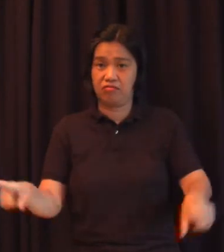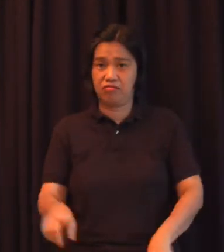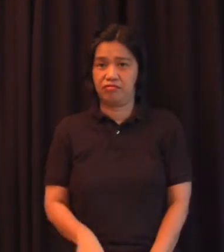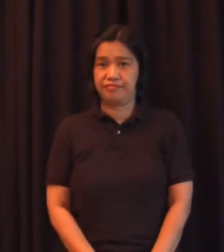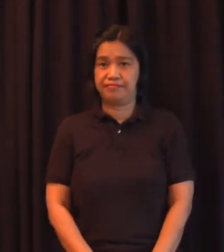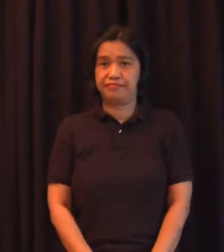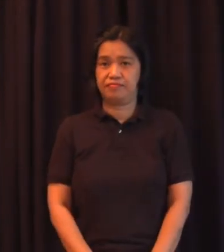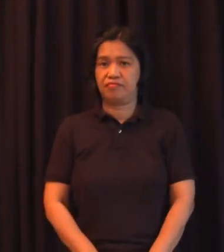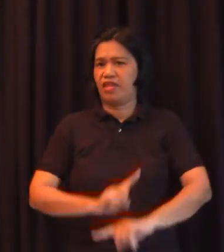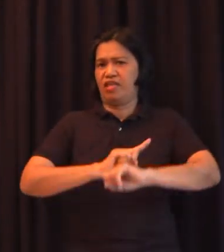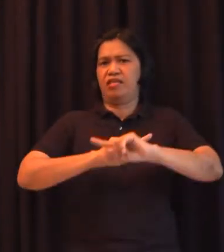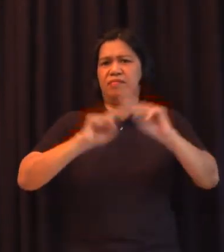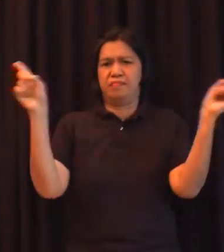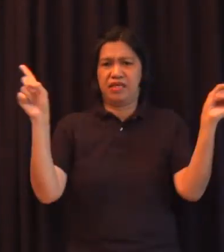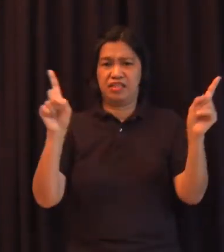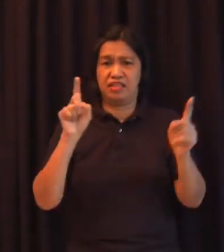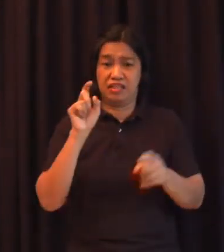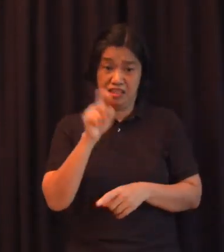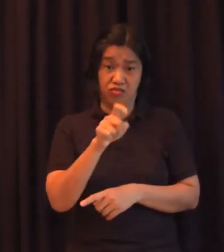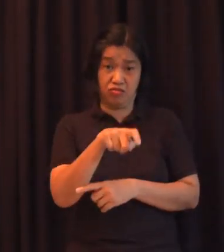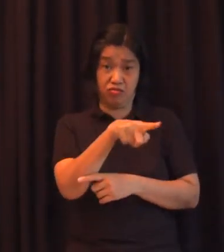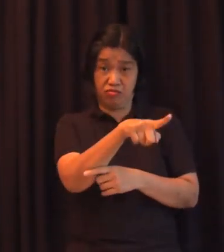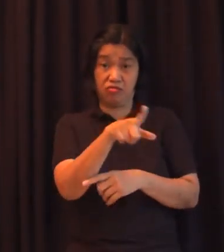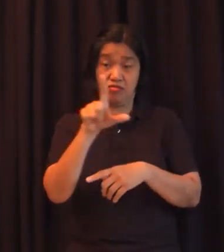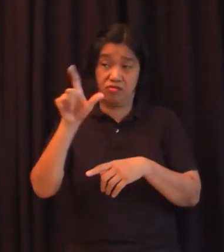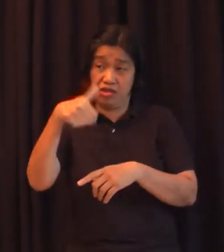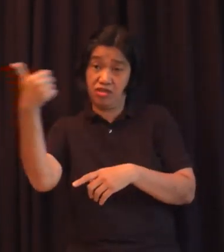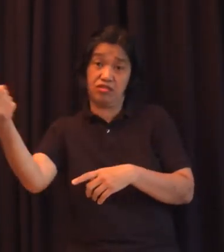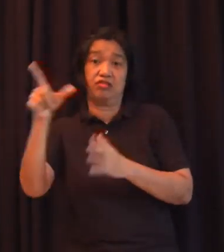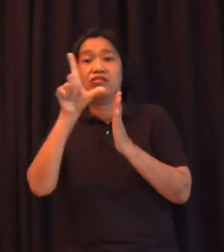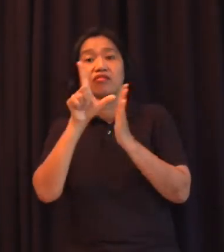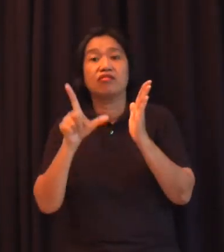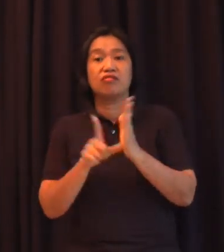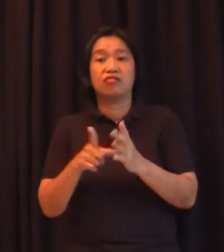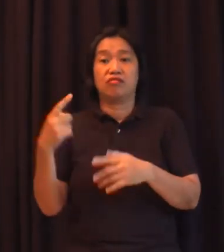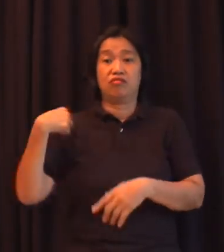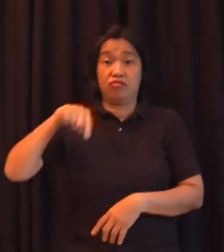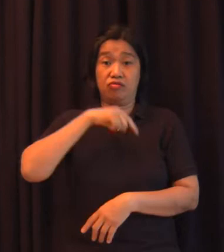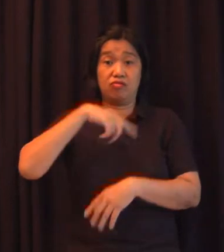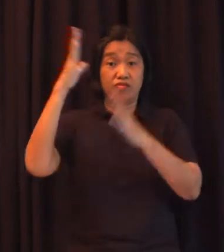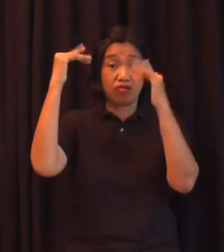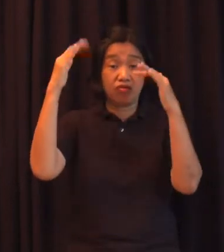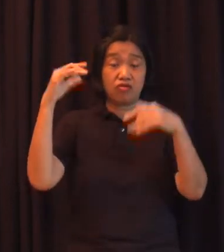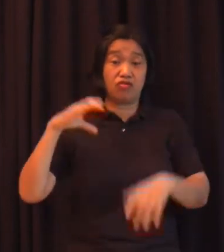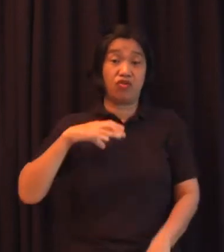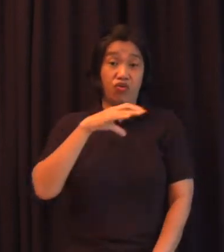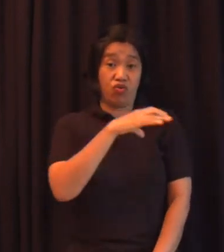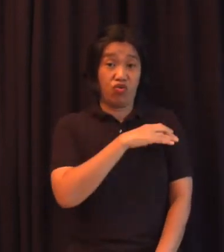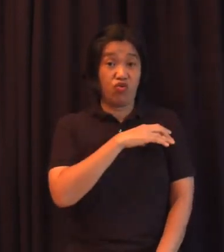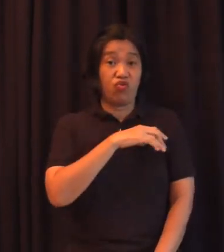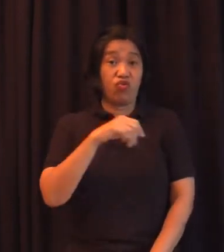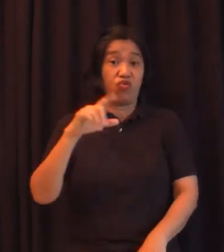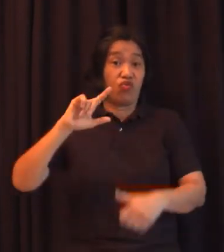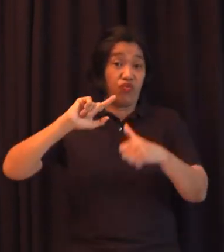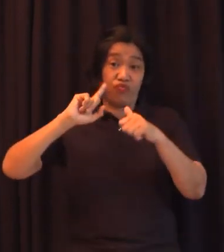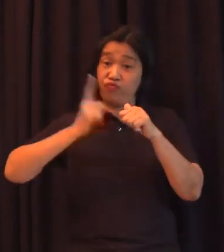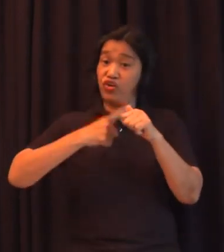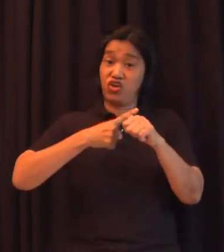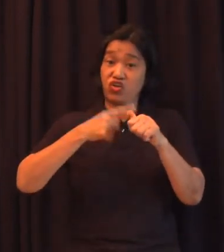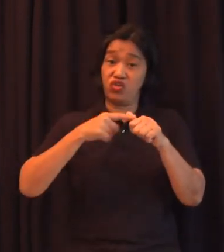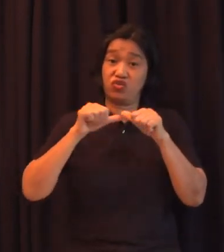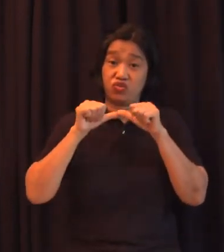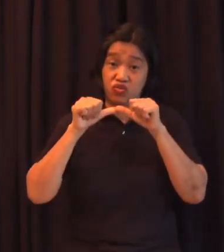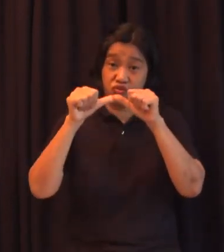enabling law maasa kami na yung mga lawmakers ay sila din yung mangunguna para magkaroon itong enabling law na ito.